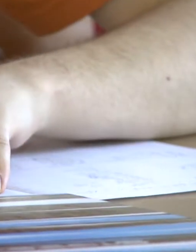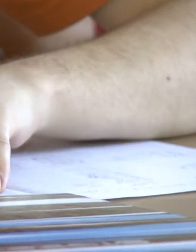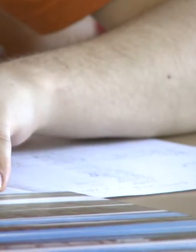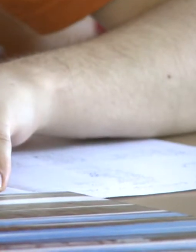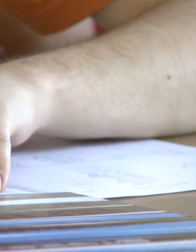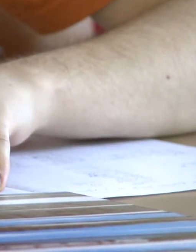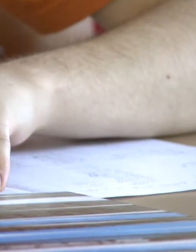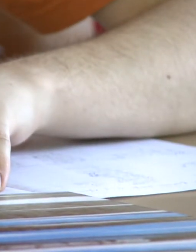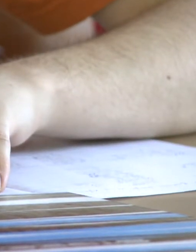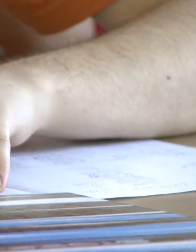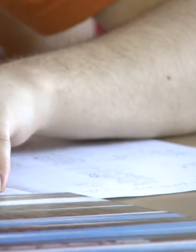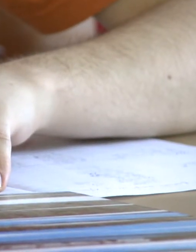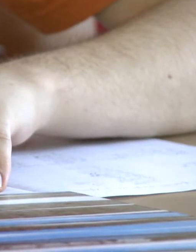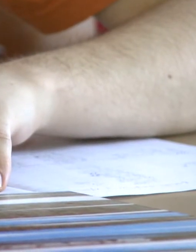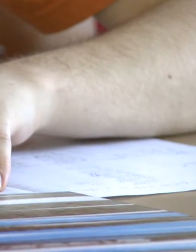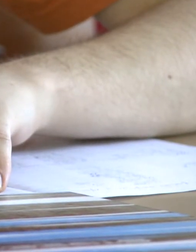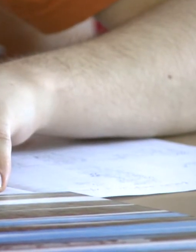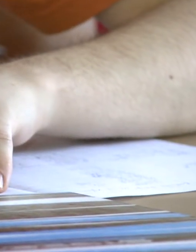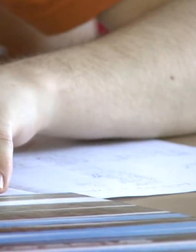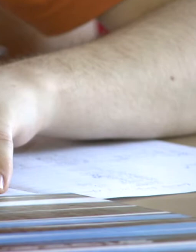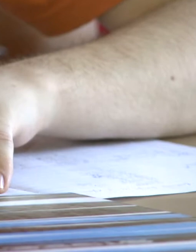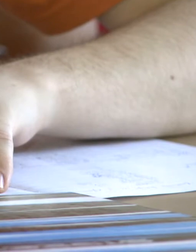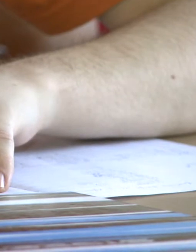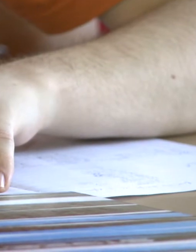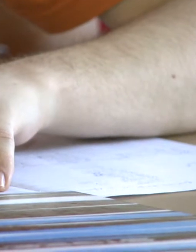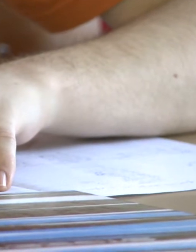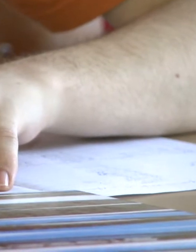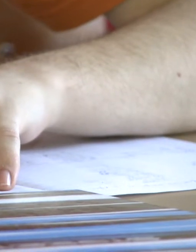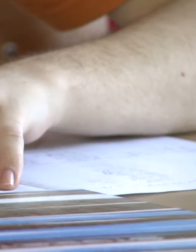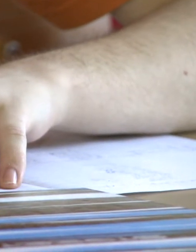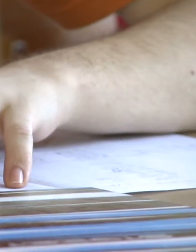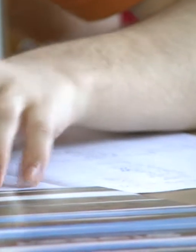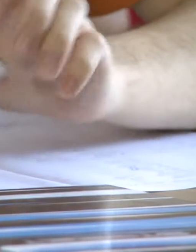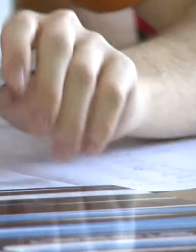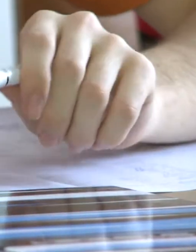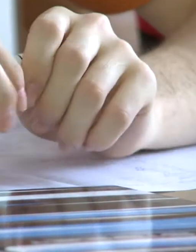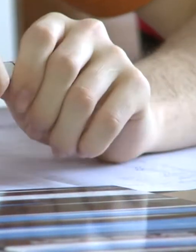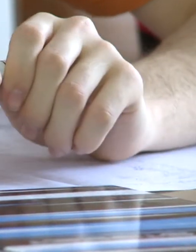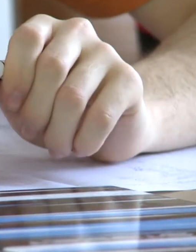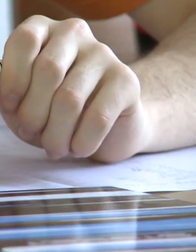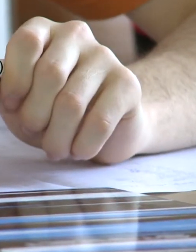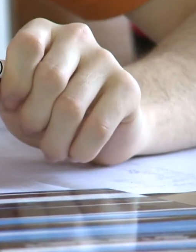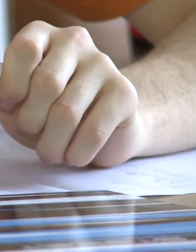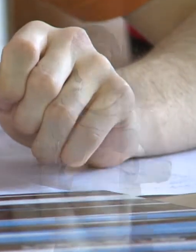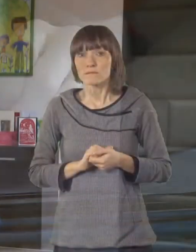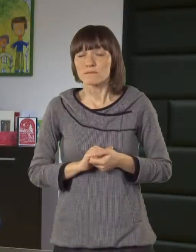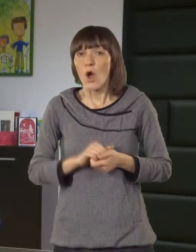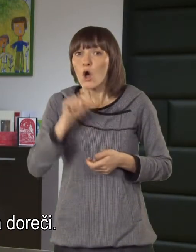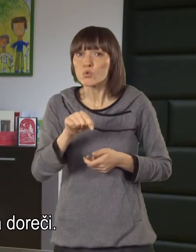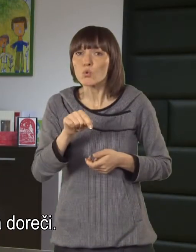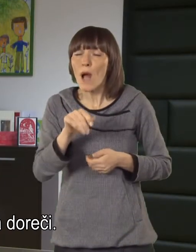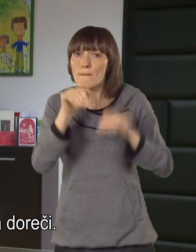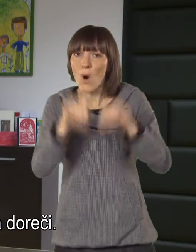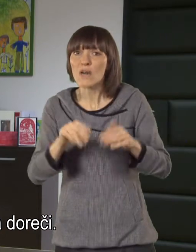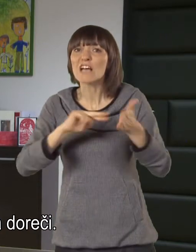A imate kakšna ravnila, da bi imali nekakšne, da bi še kakšne druge ljude, da niste ali jaz. Tukaj